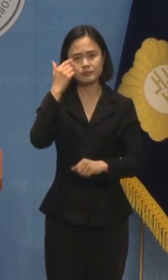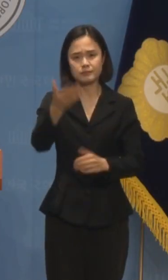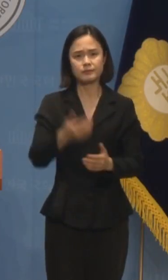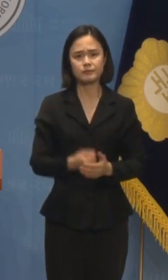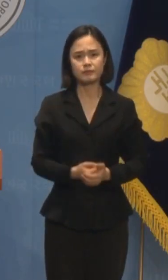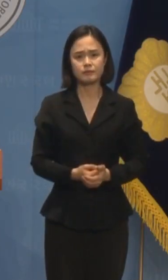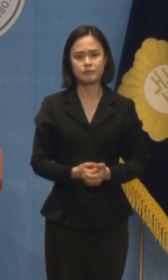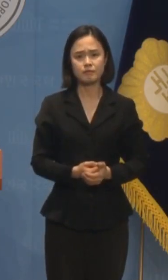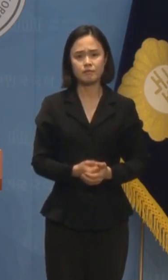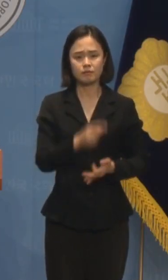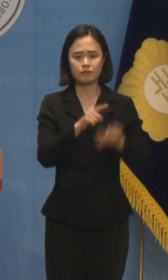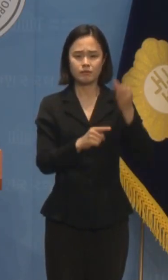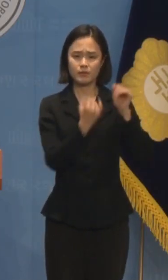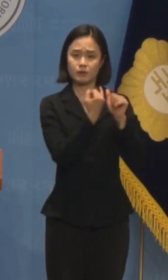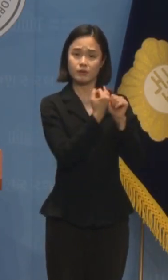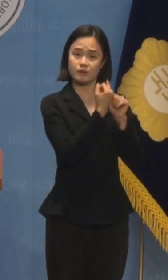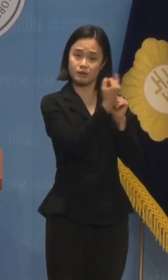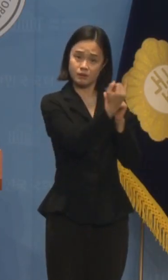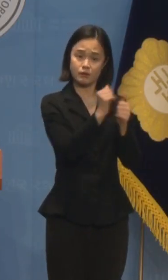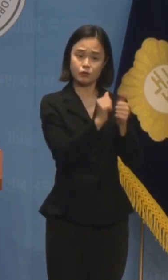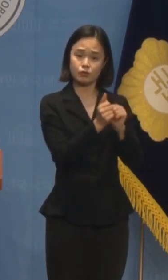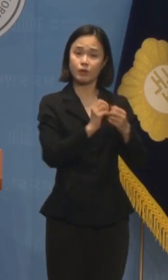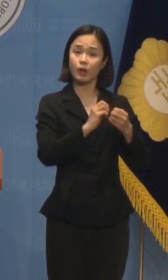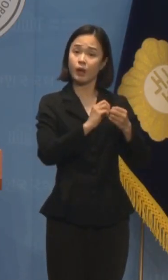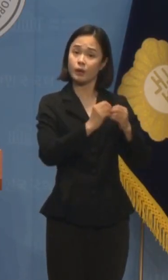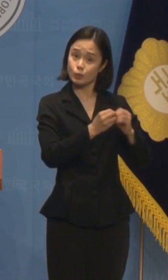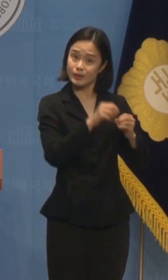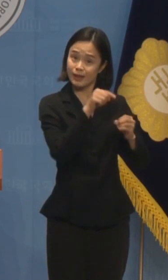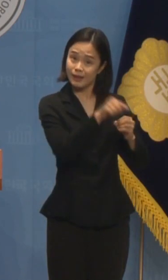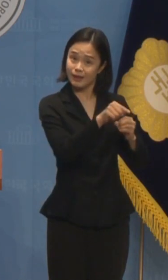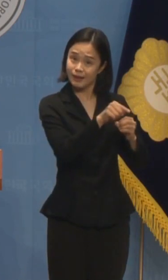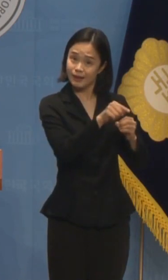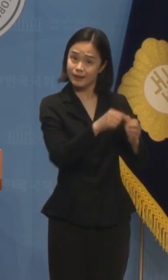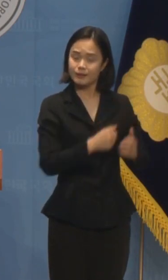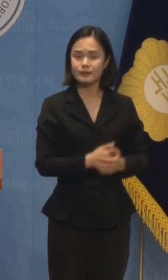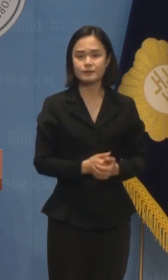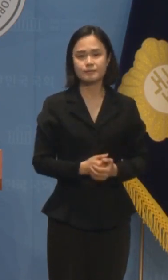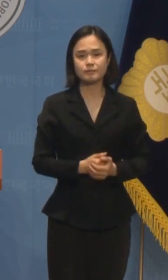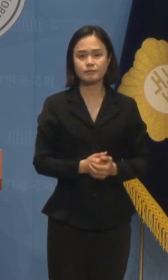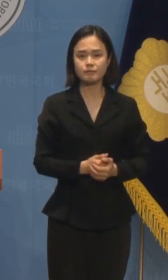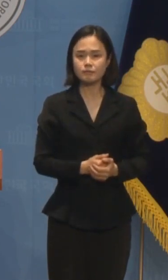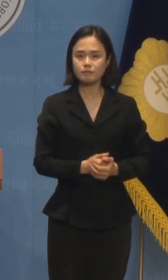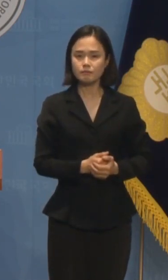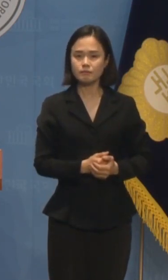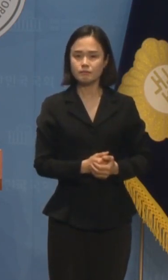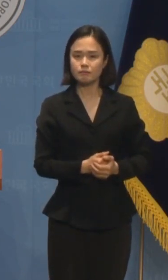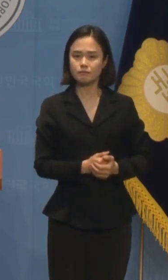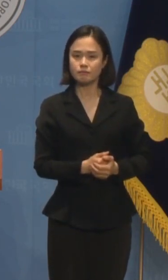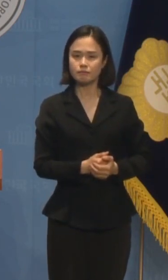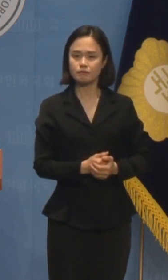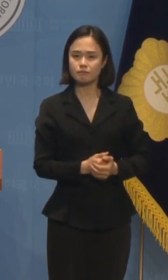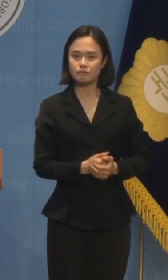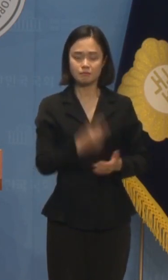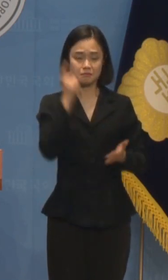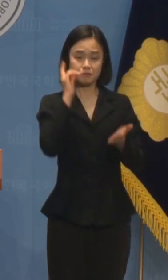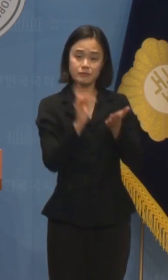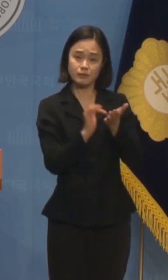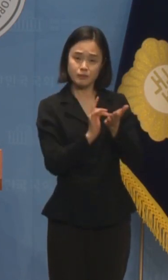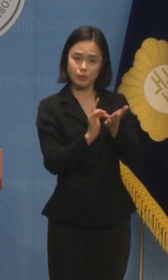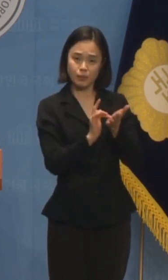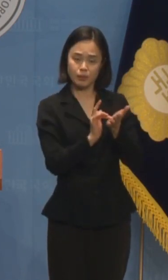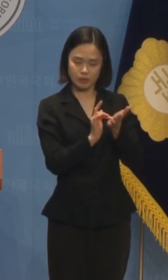김건희 씨 주가 조작에는 휴대폰까지 반납해 가면서 알현 조사를 위한 콜검을 자처한 검찰이